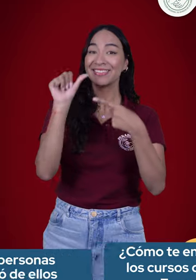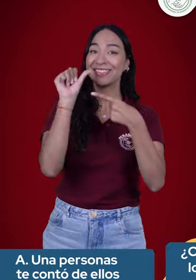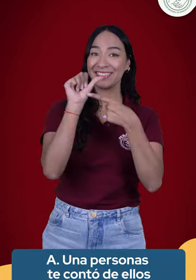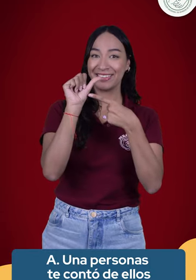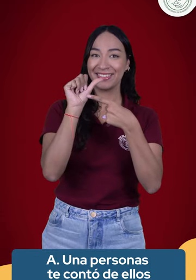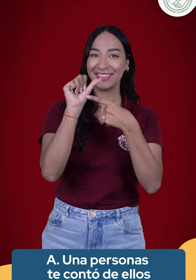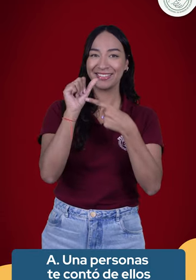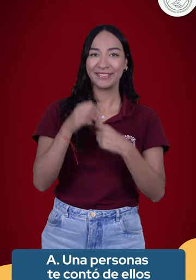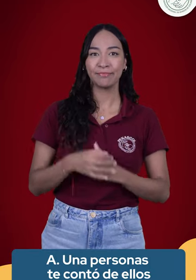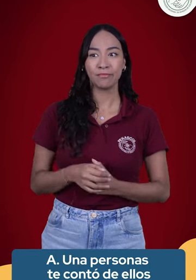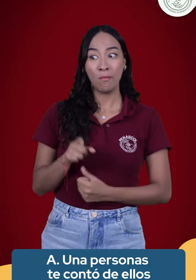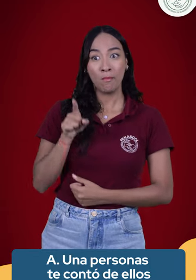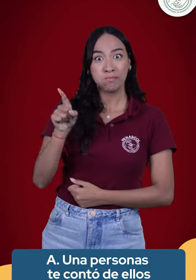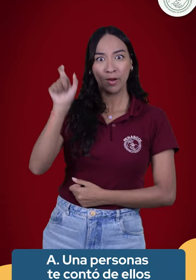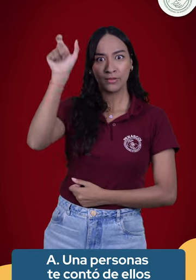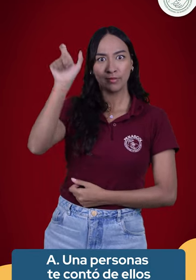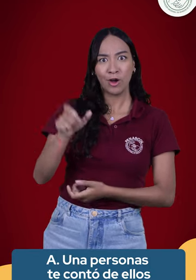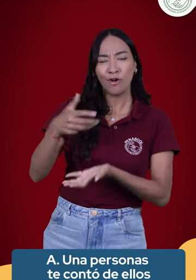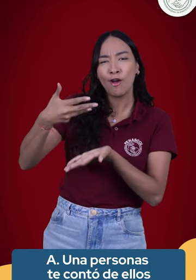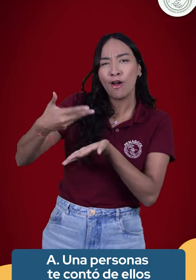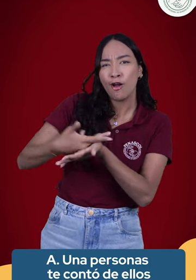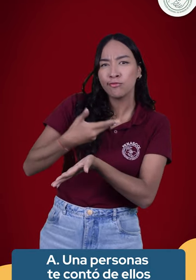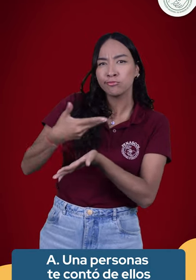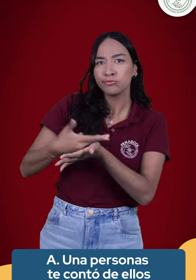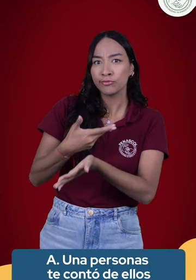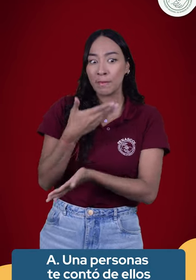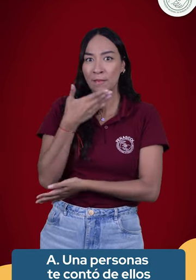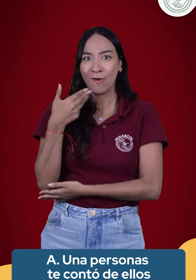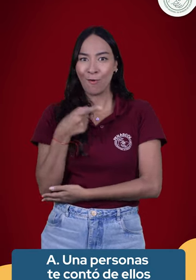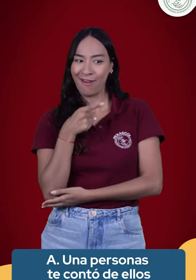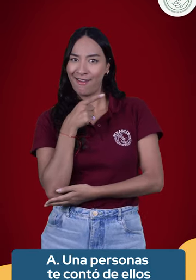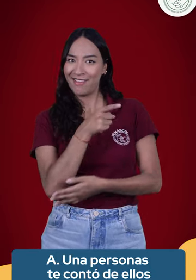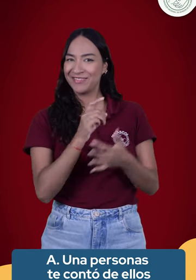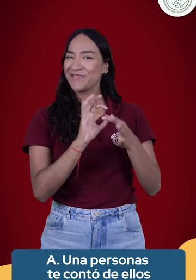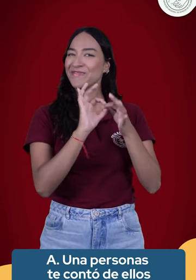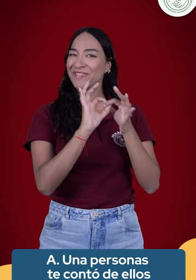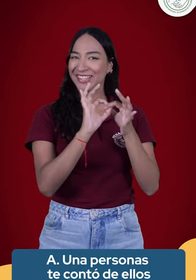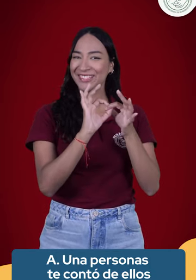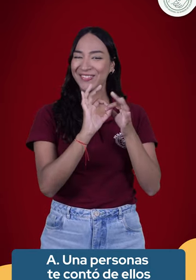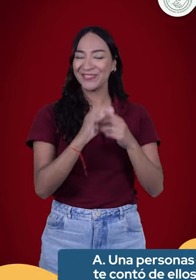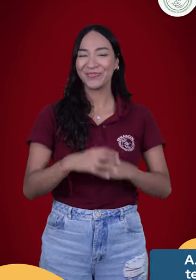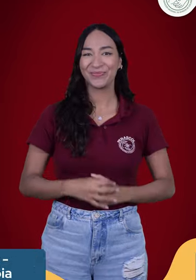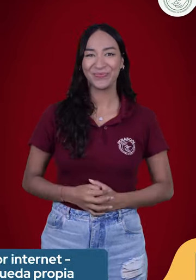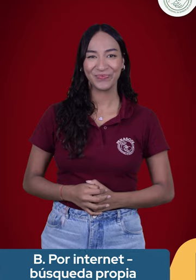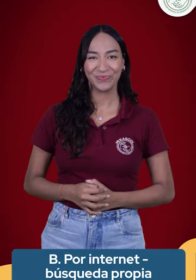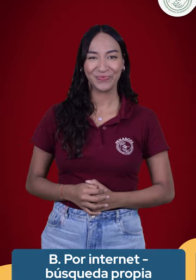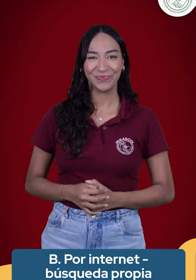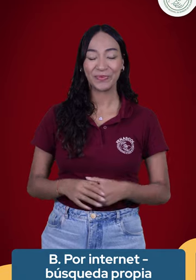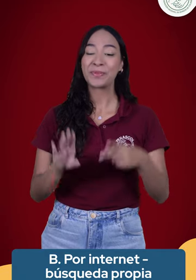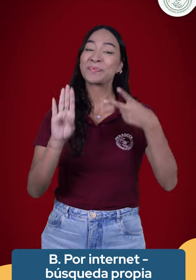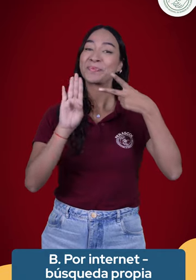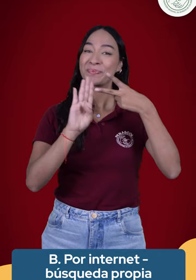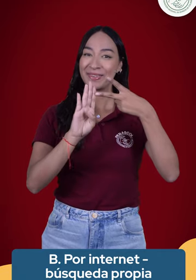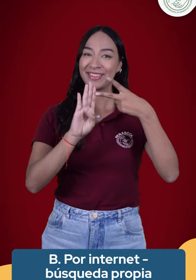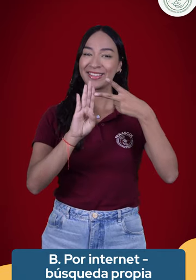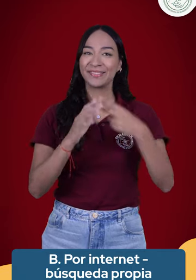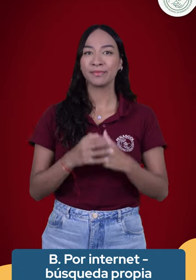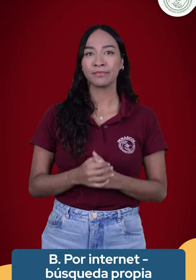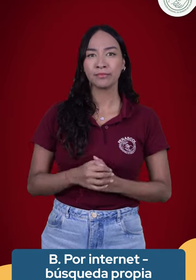A. Una persona te contó de ellos. B. Por internet, búsqueda